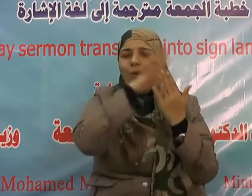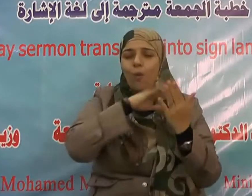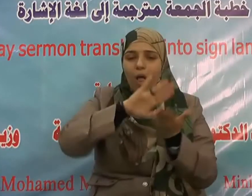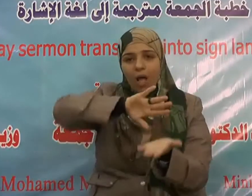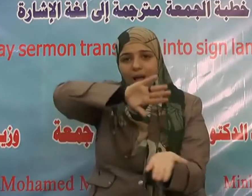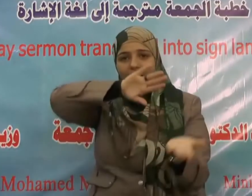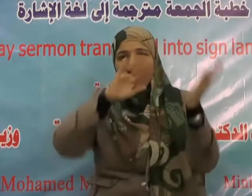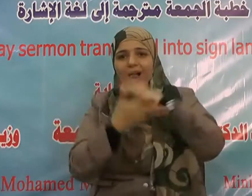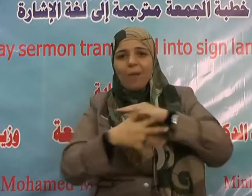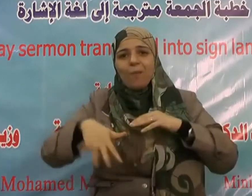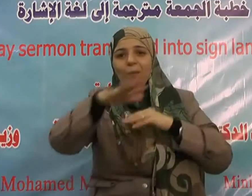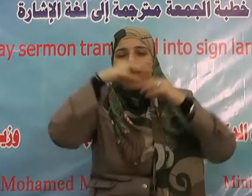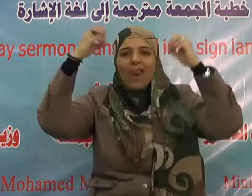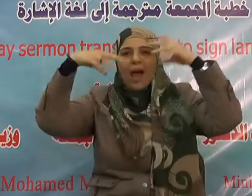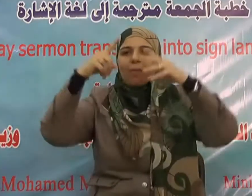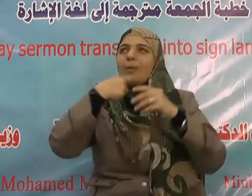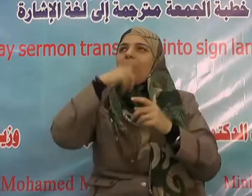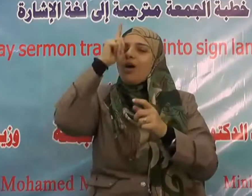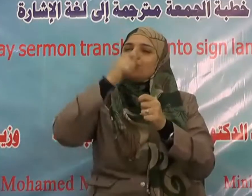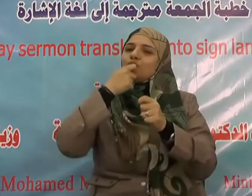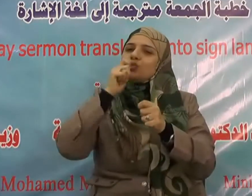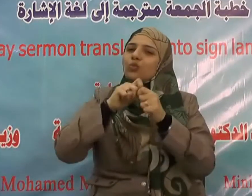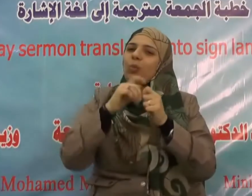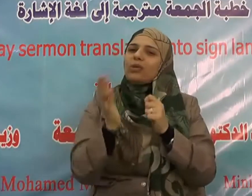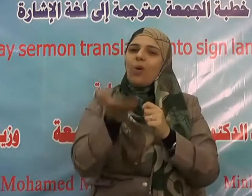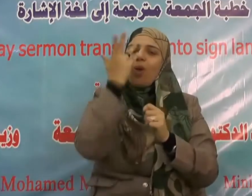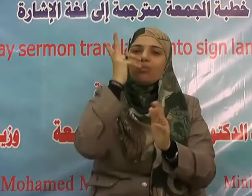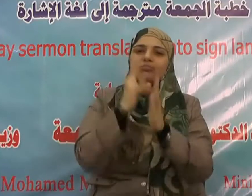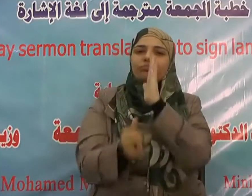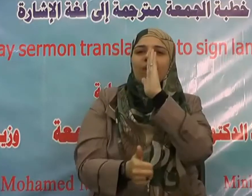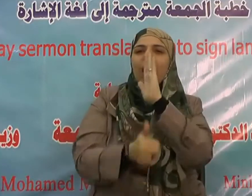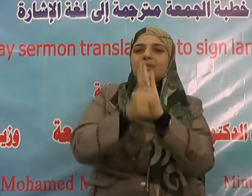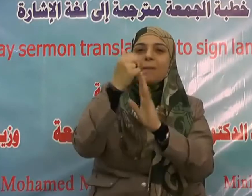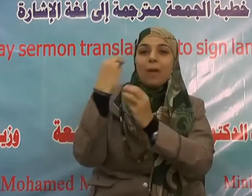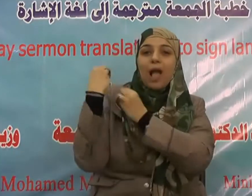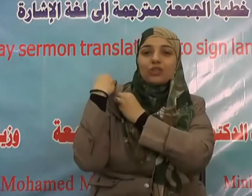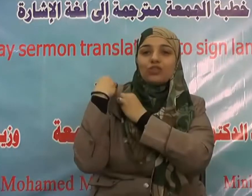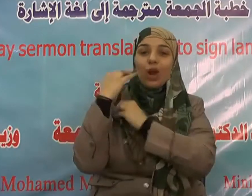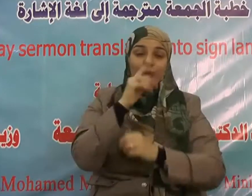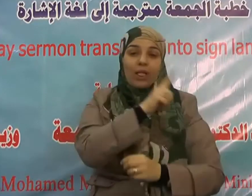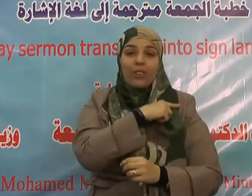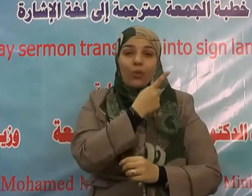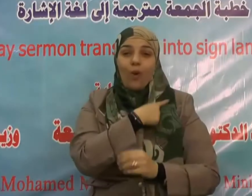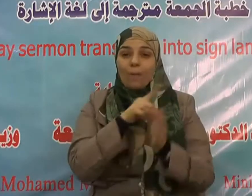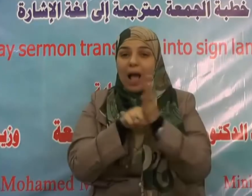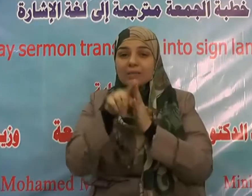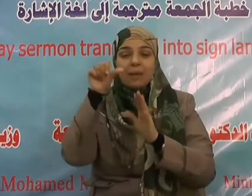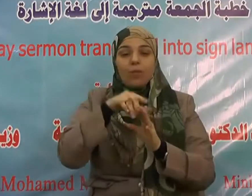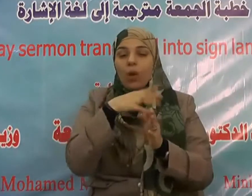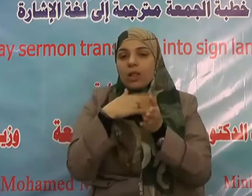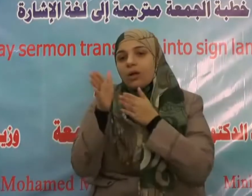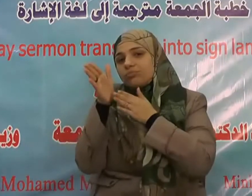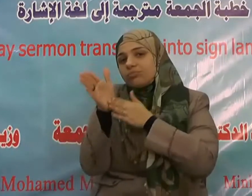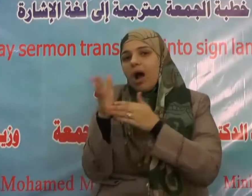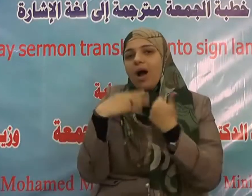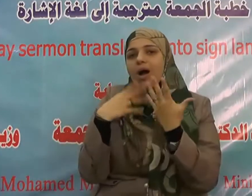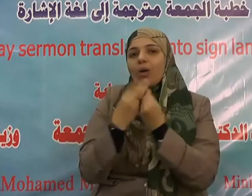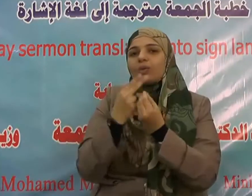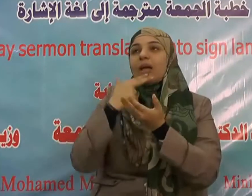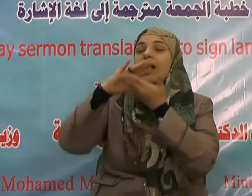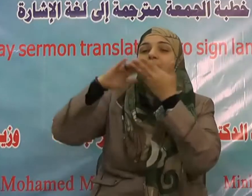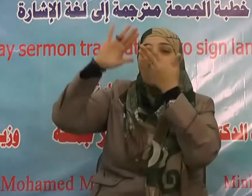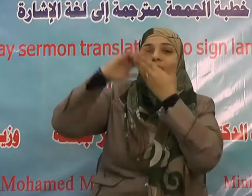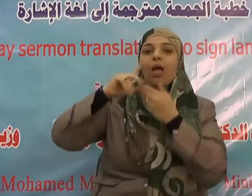دعا به يفرج عنه فقيل له بلى فقال صلى الله عليه